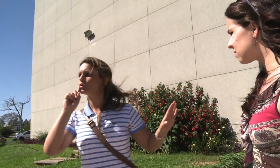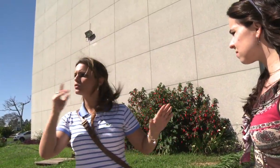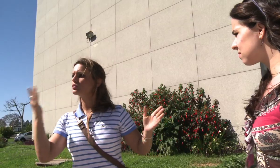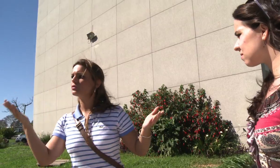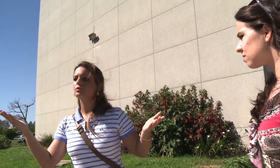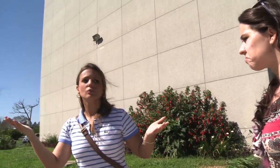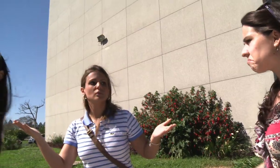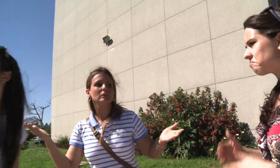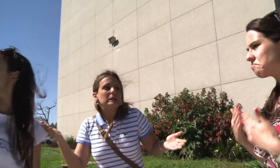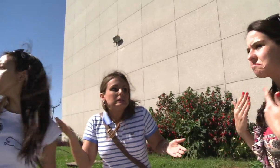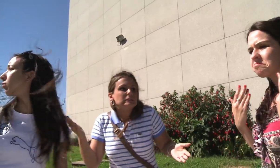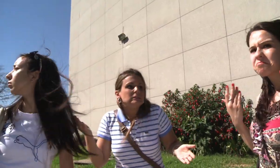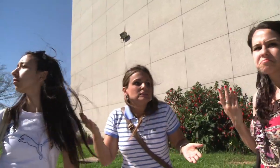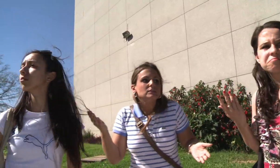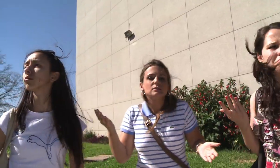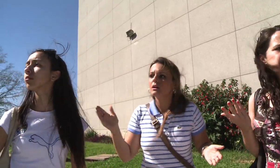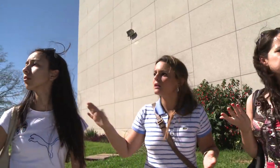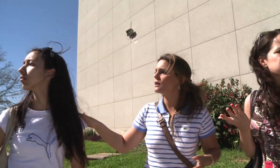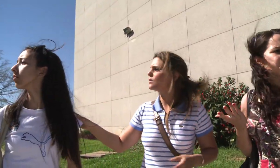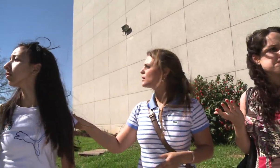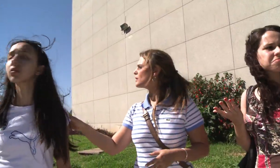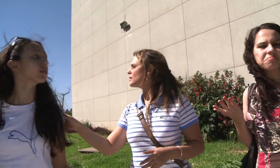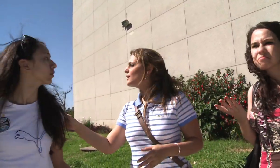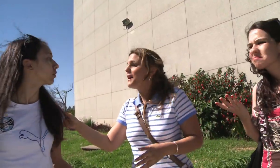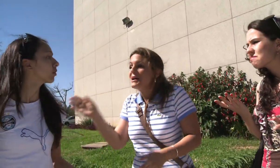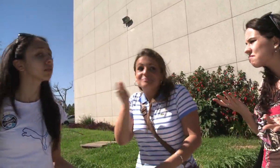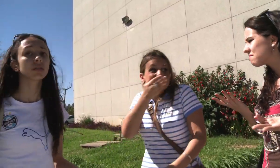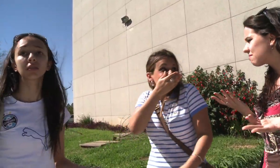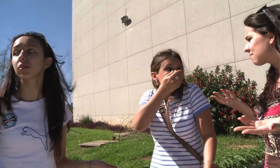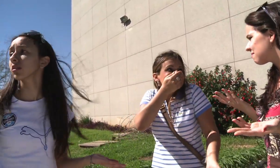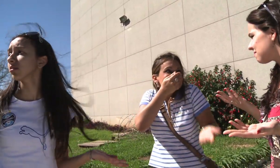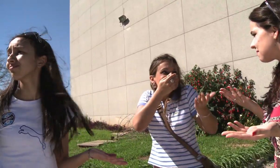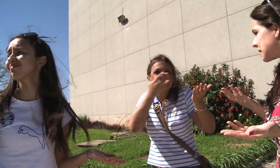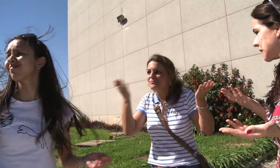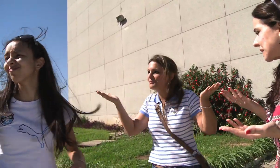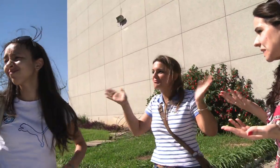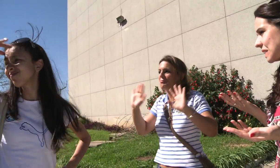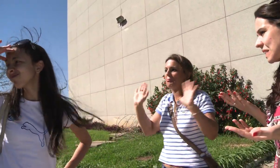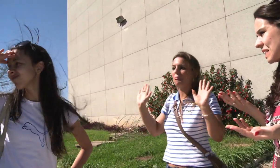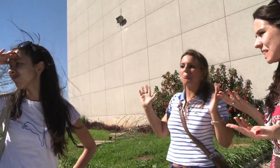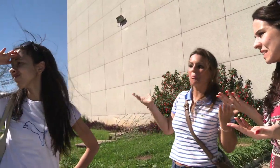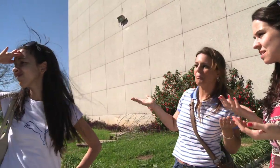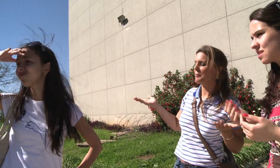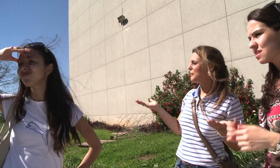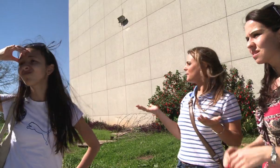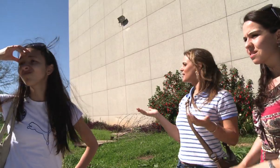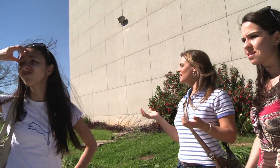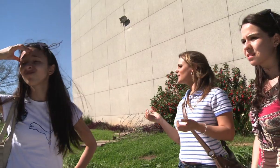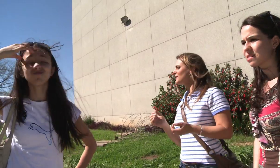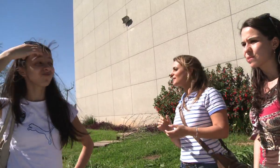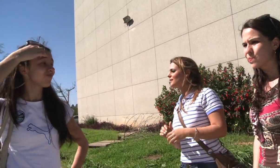cadê o surdo? Aquele que veio pedir informação. Sei lá pra onde ele foi. Tava aqui agora mesmo.